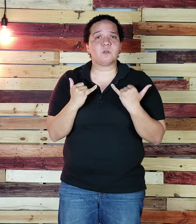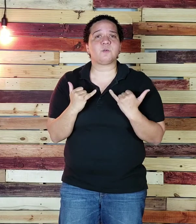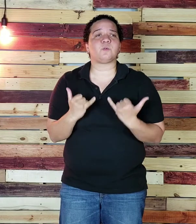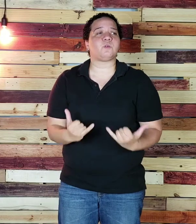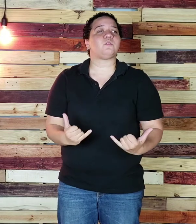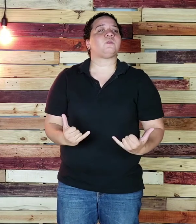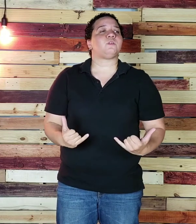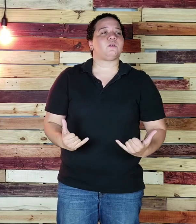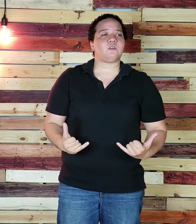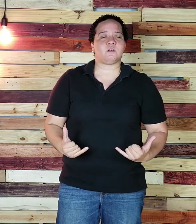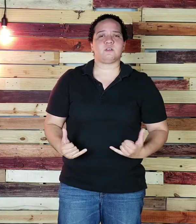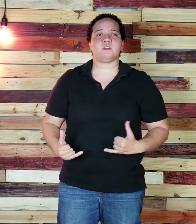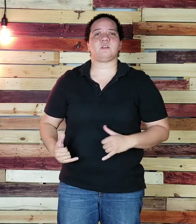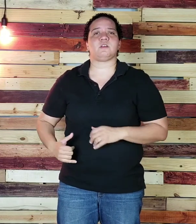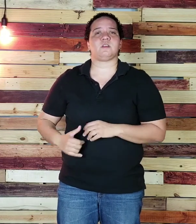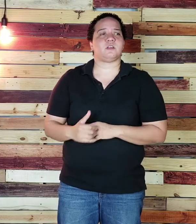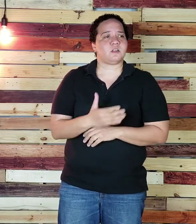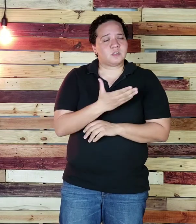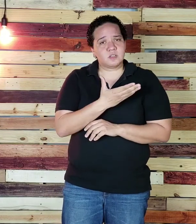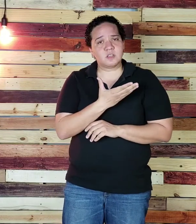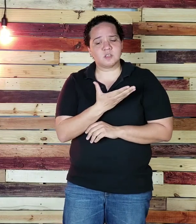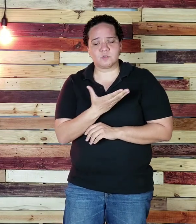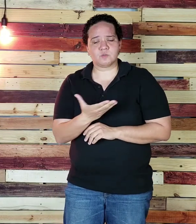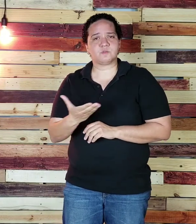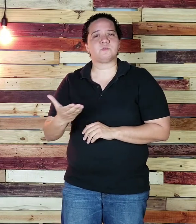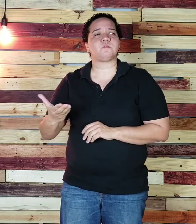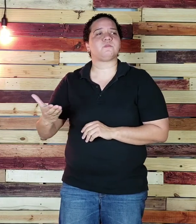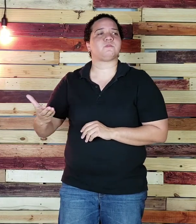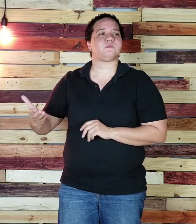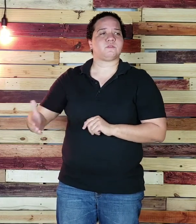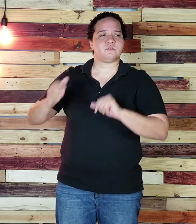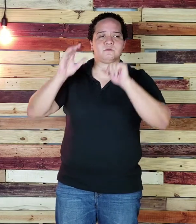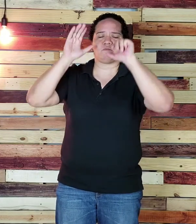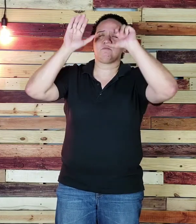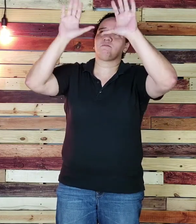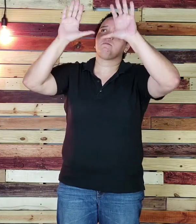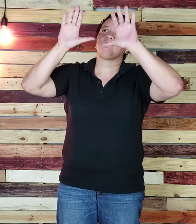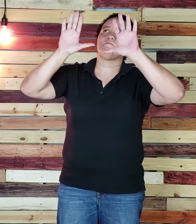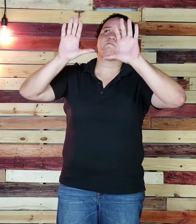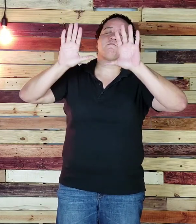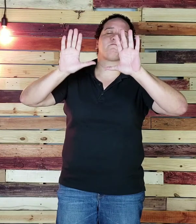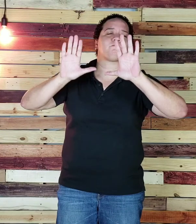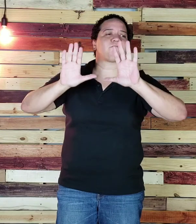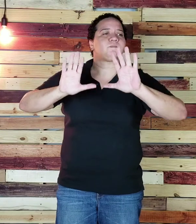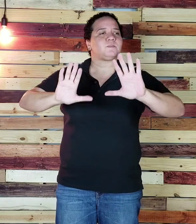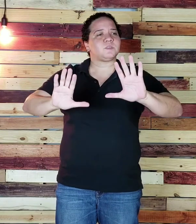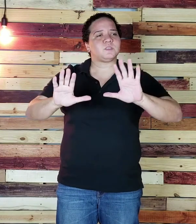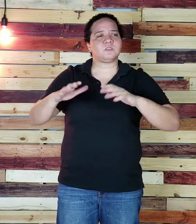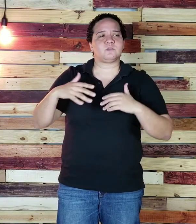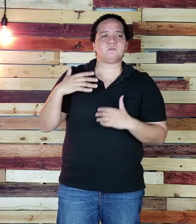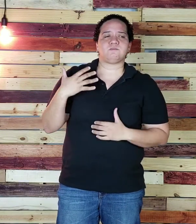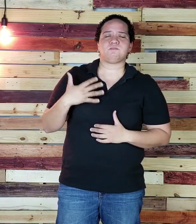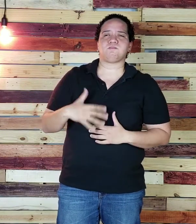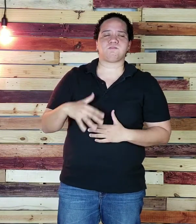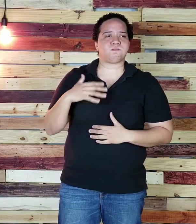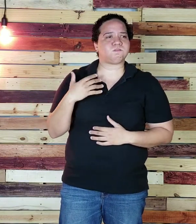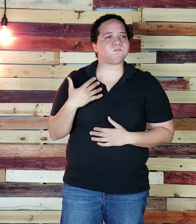Parece que vuelvo hasta llegar a lo increíble